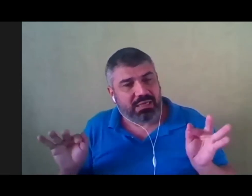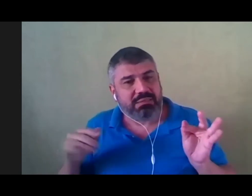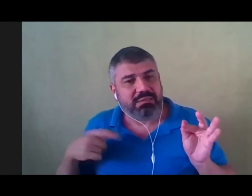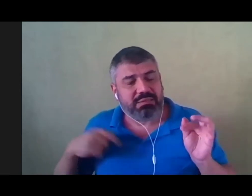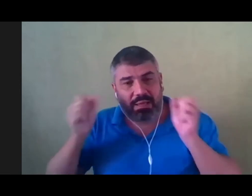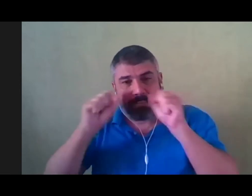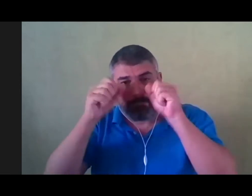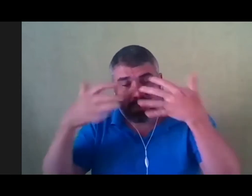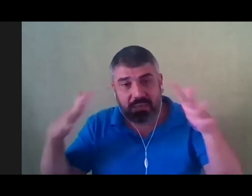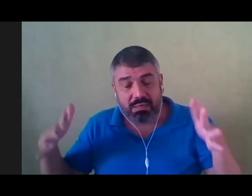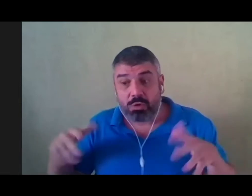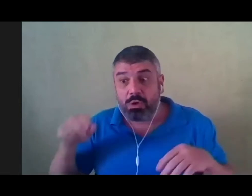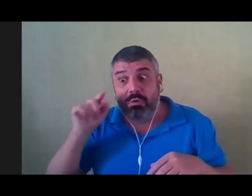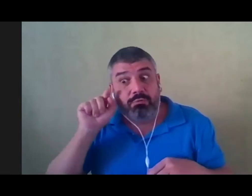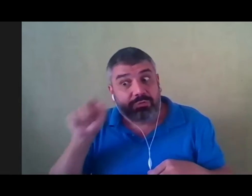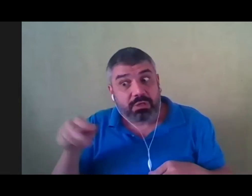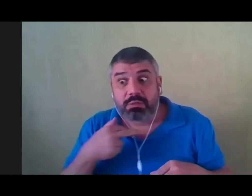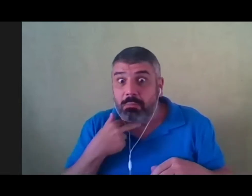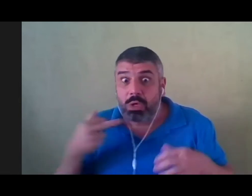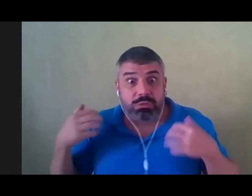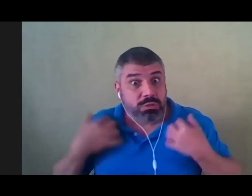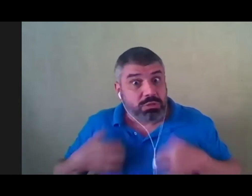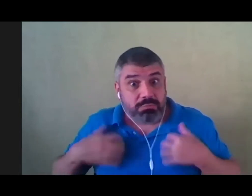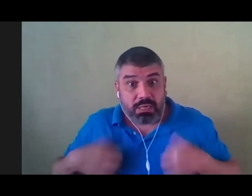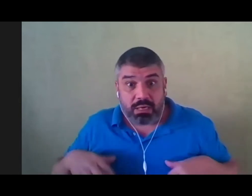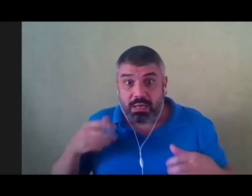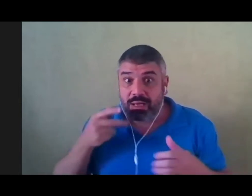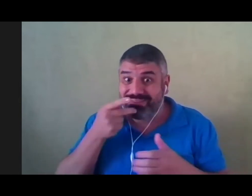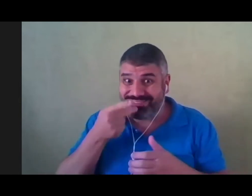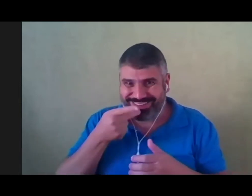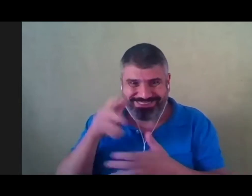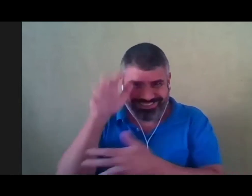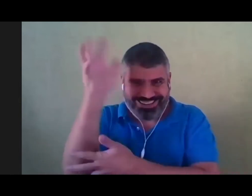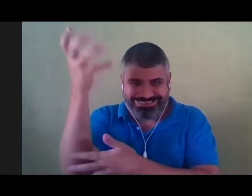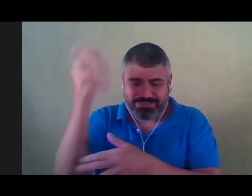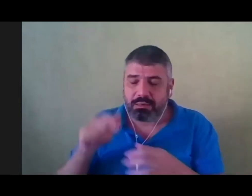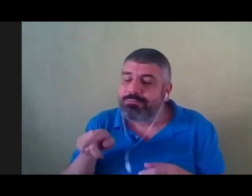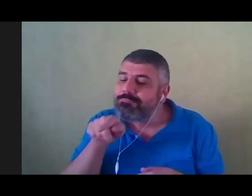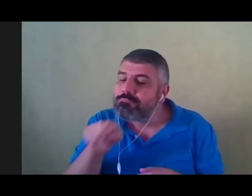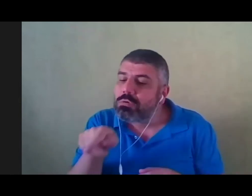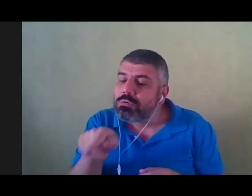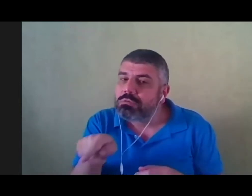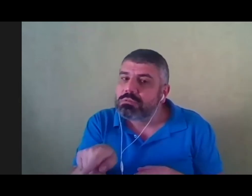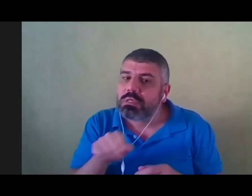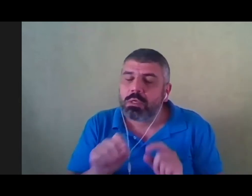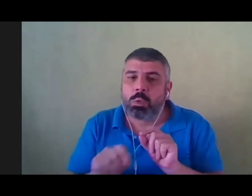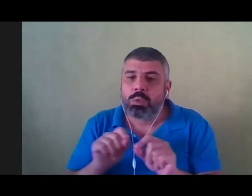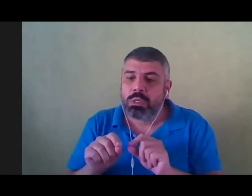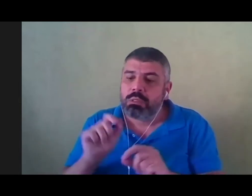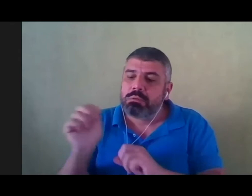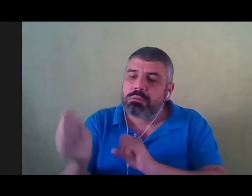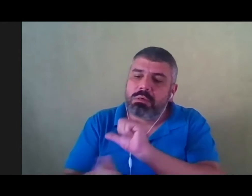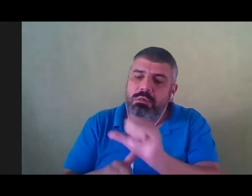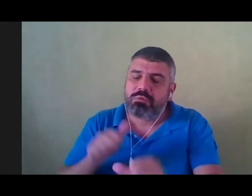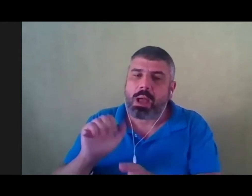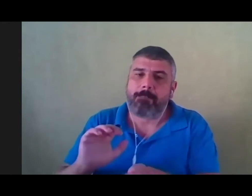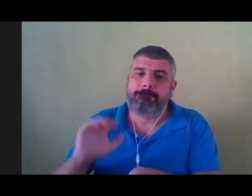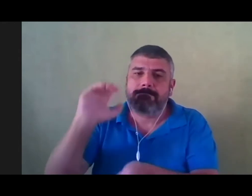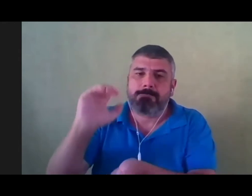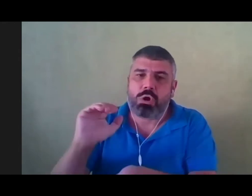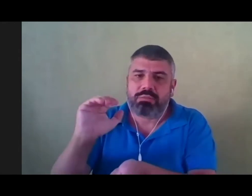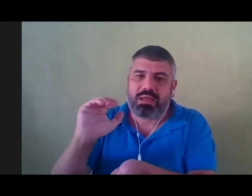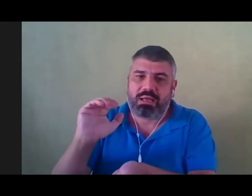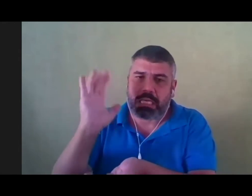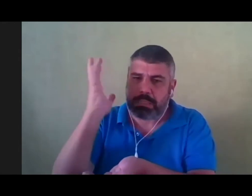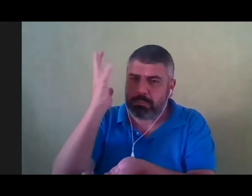Não se desespere. Você será transformada numa linda boneca. Uma